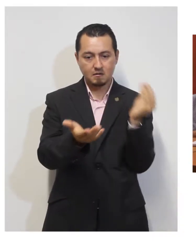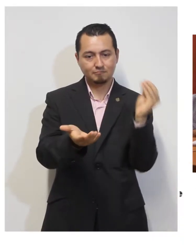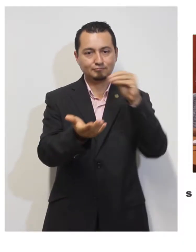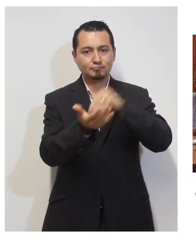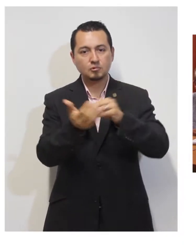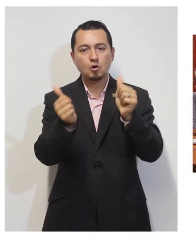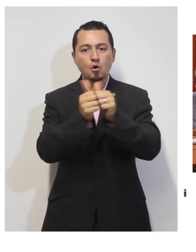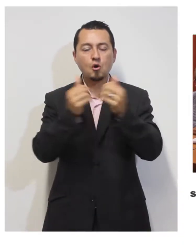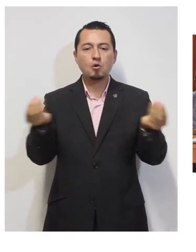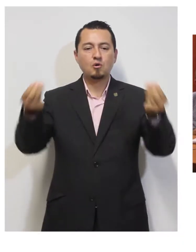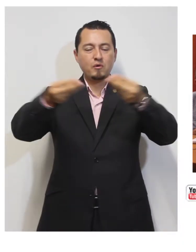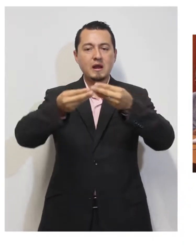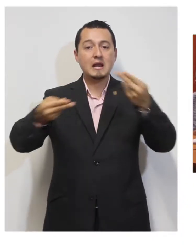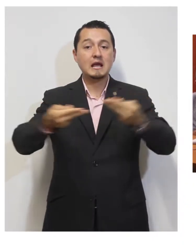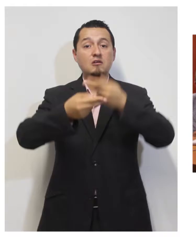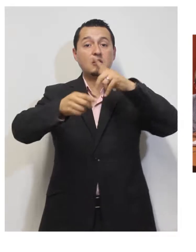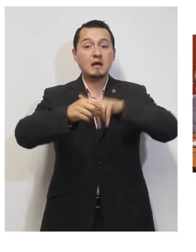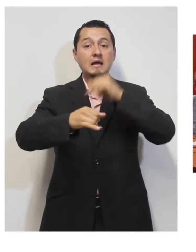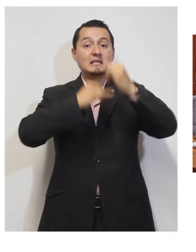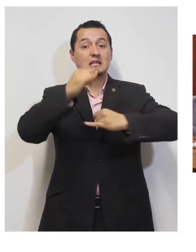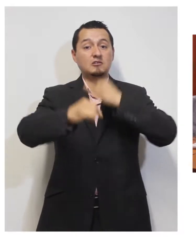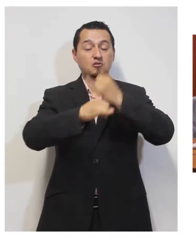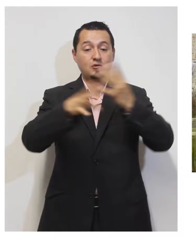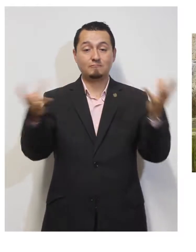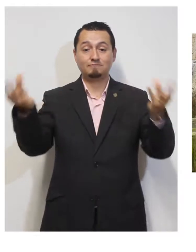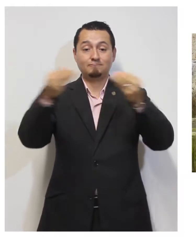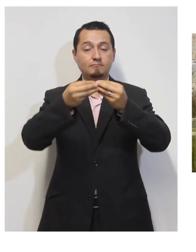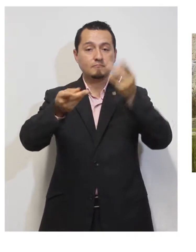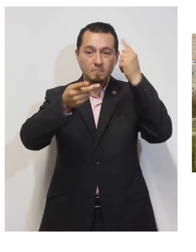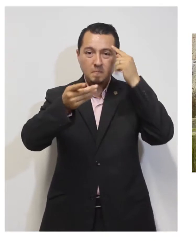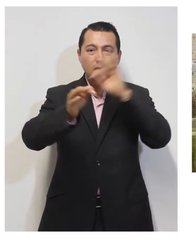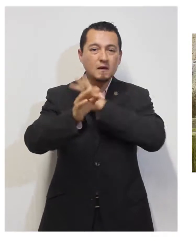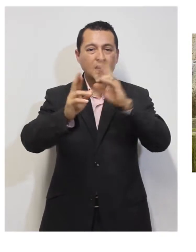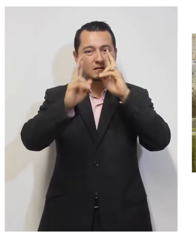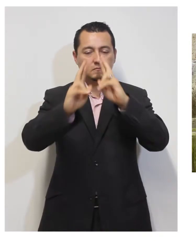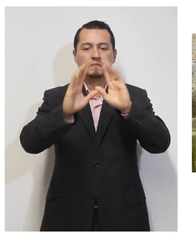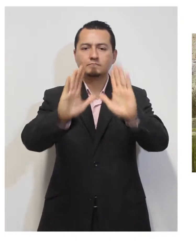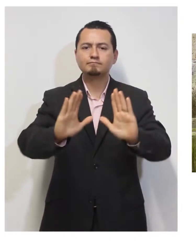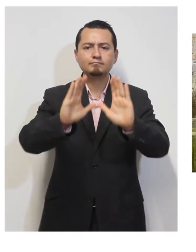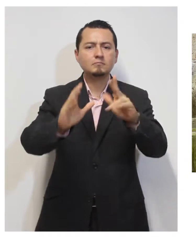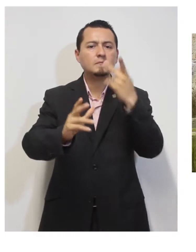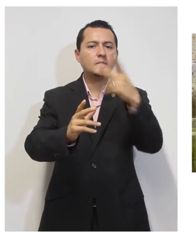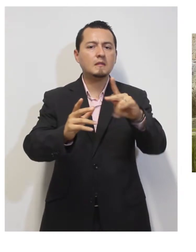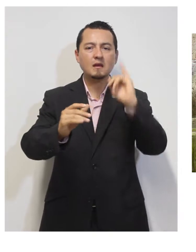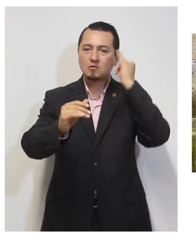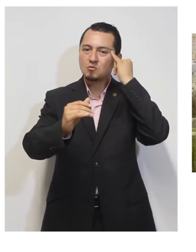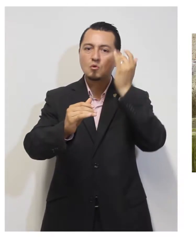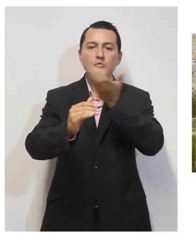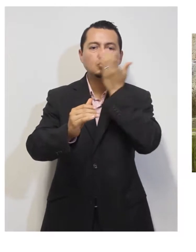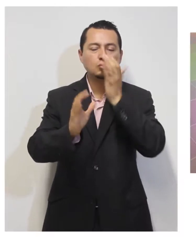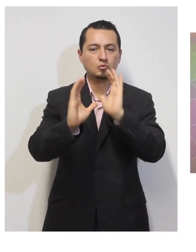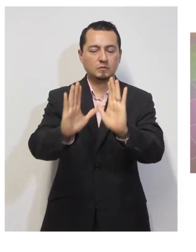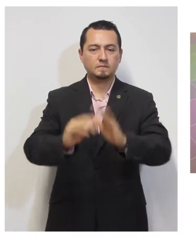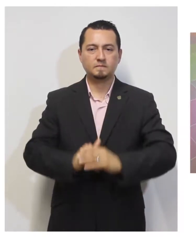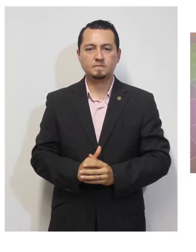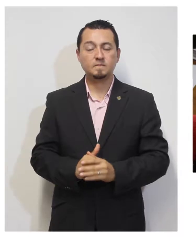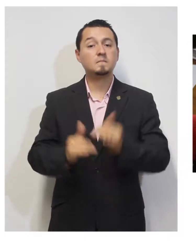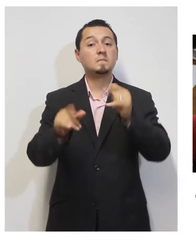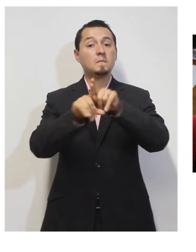armonizada con legislación nacional e internacional para el apoyo, respeto y conservación de tradiciones y cultura indígena.